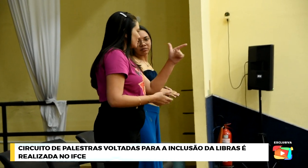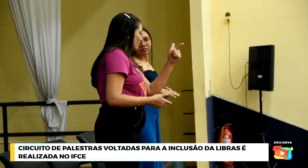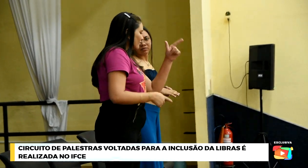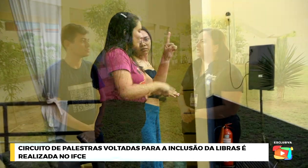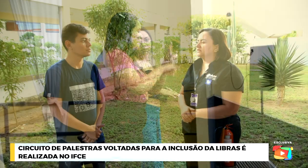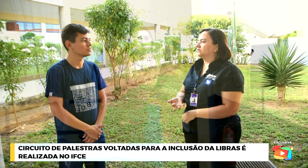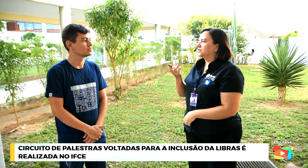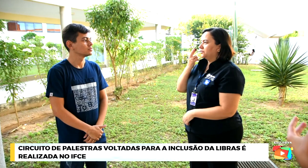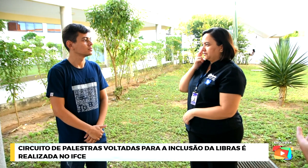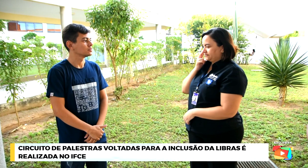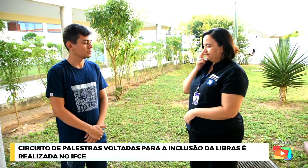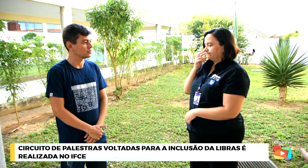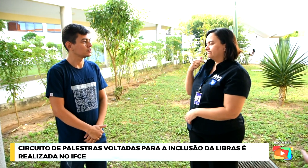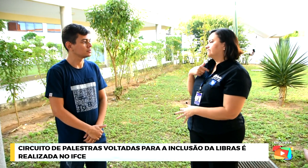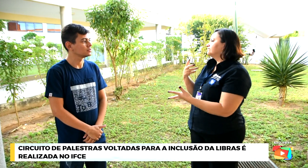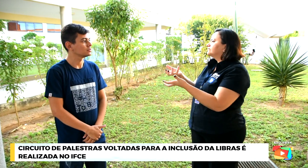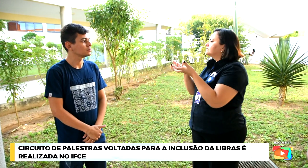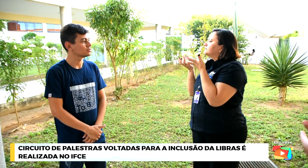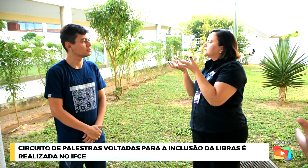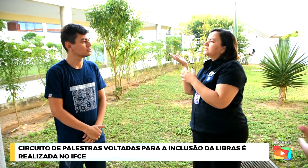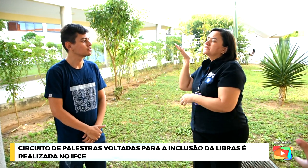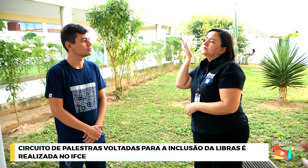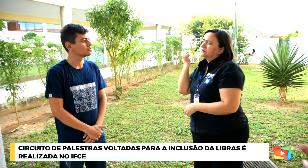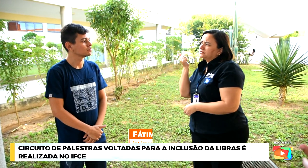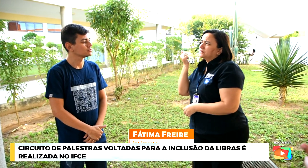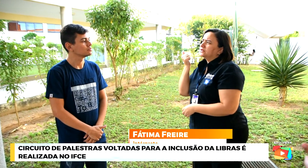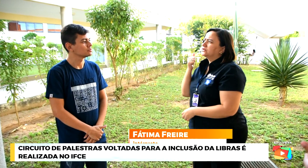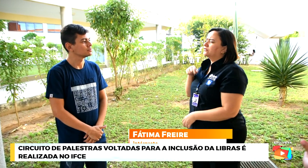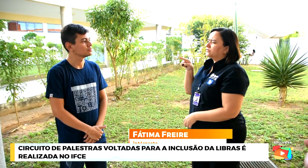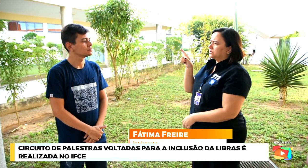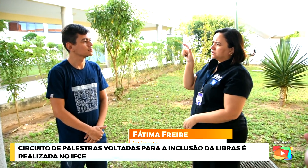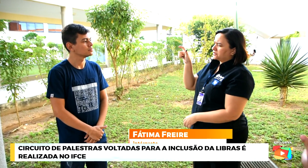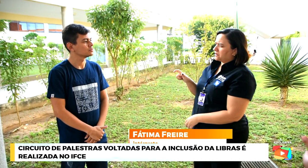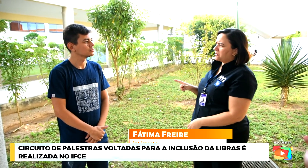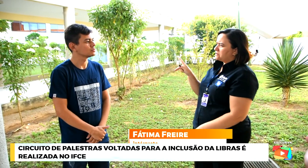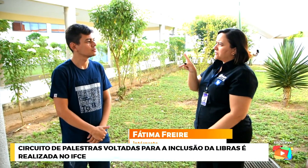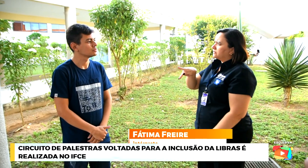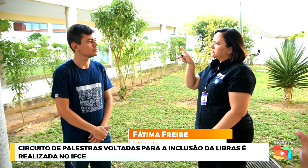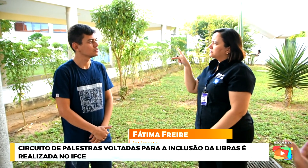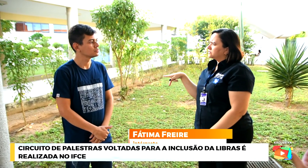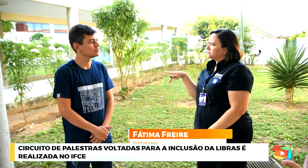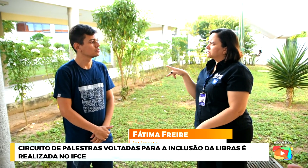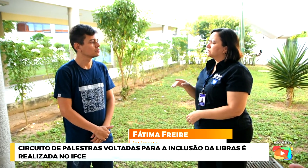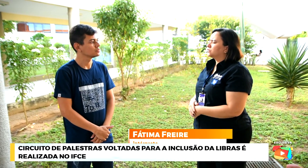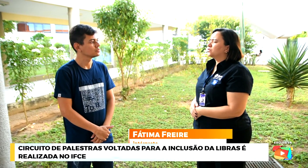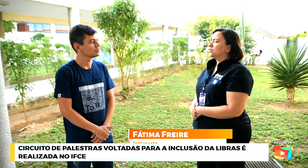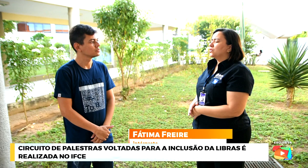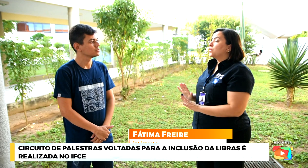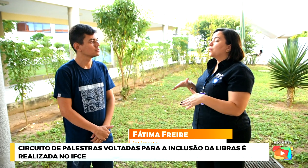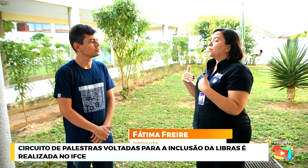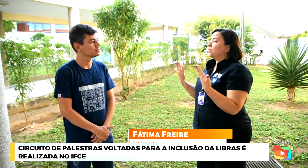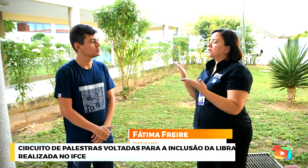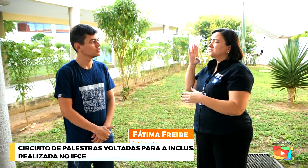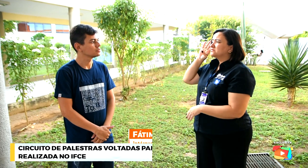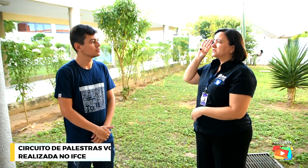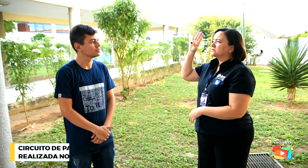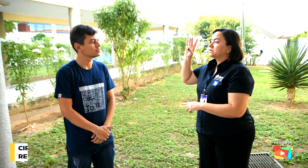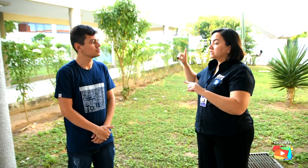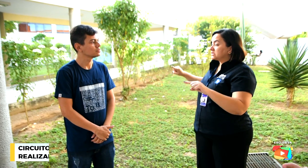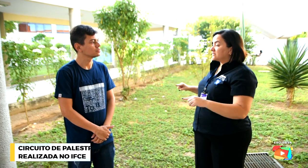Roberto, a gente queria saber de você, quanto professor, quais foram os seus principais desafios e obstáculos que você enfrentou e também,